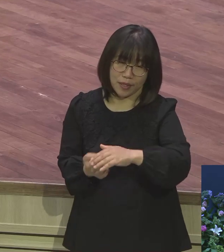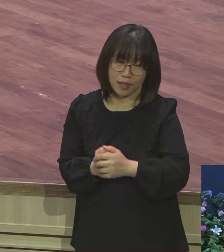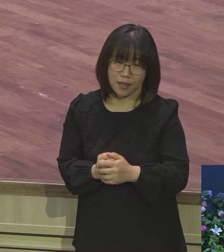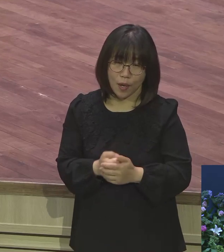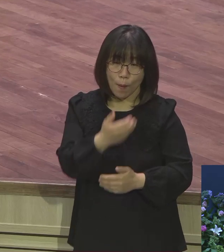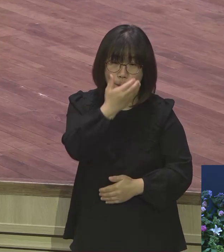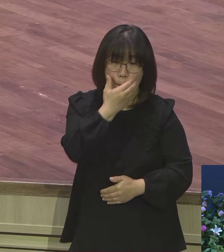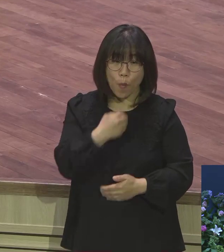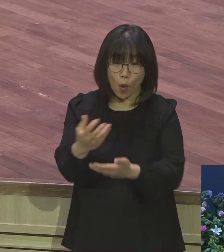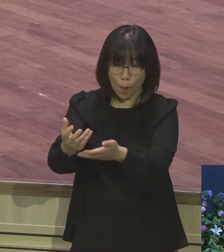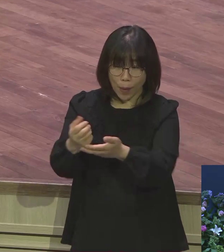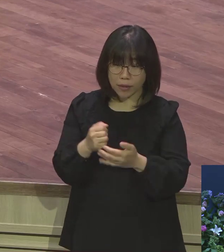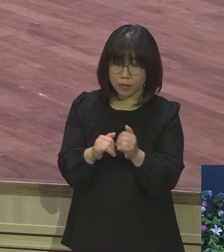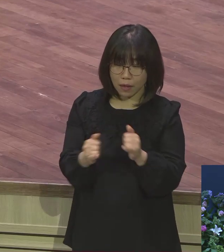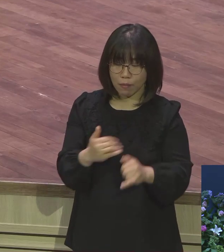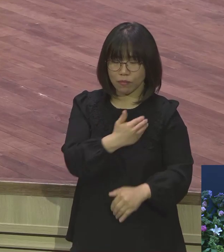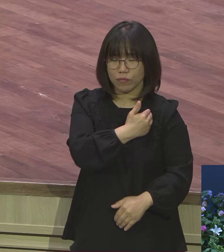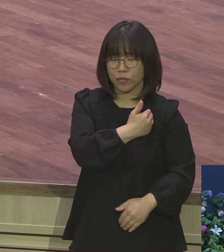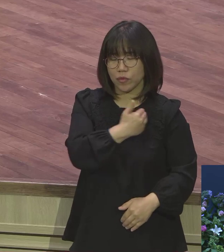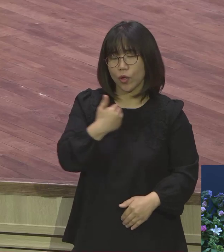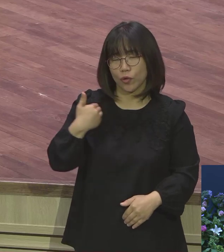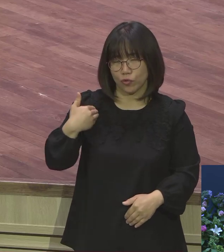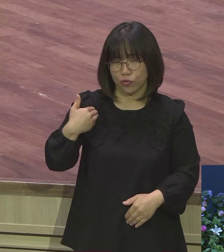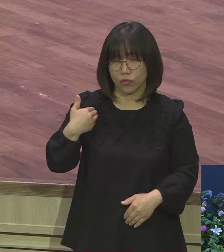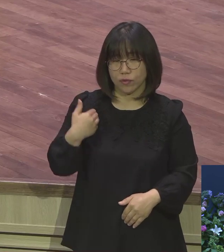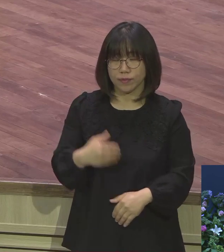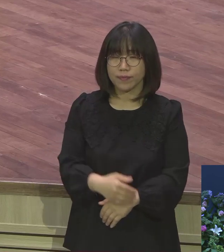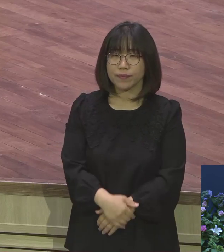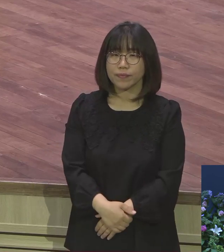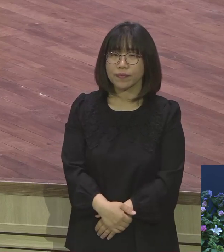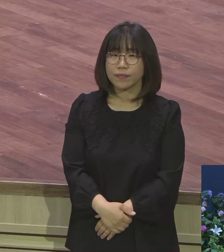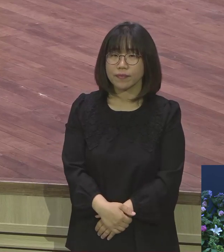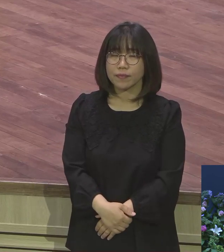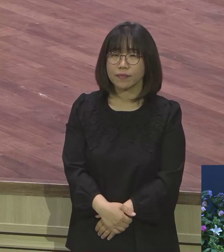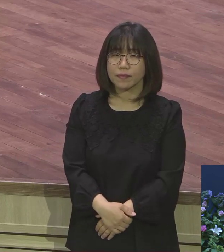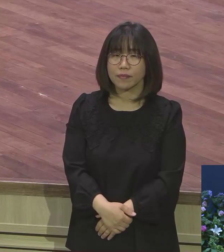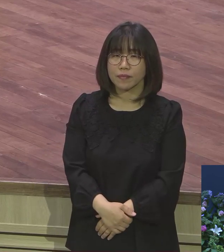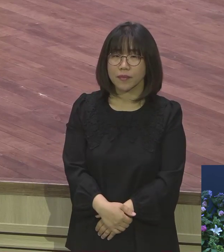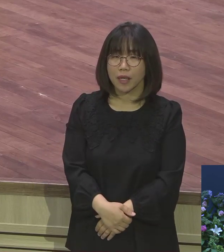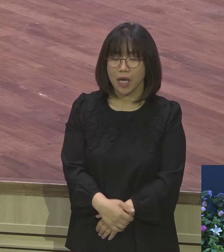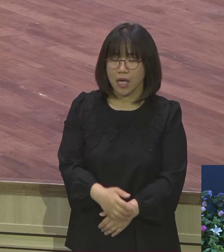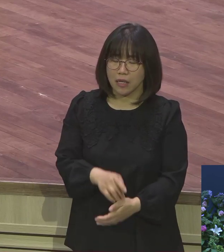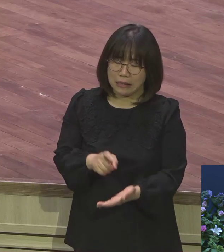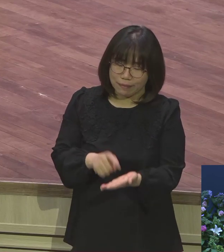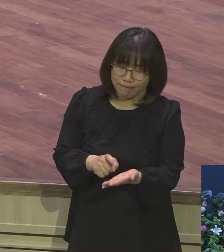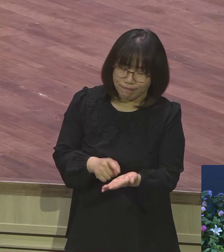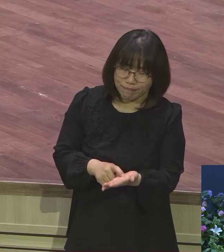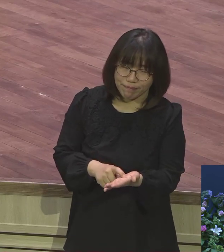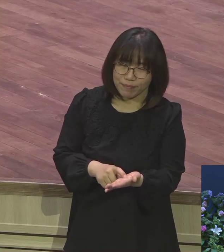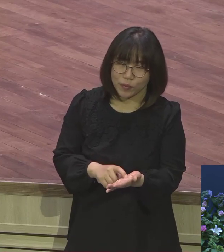다 그런 세상 말로 가진 사람들은 그래요 허겁지겁하지 않습니다 늘 여유가 있어요